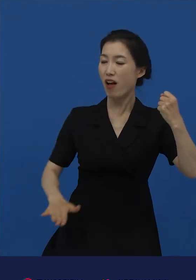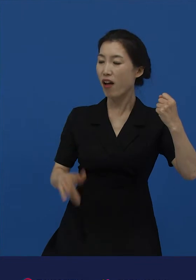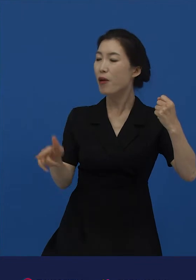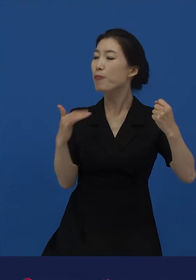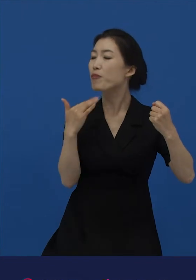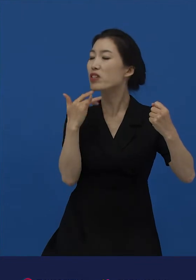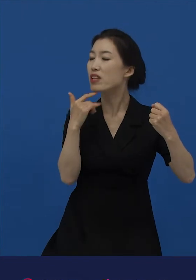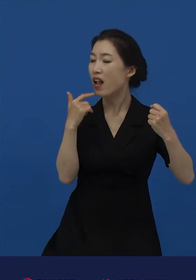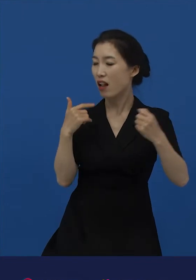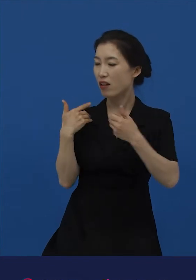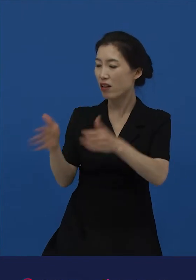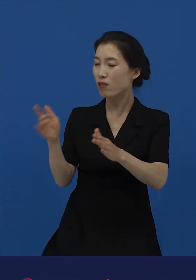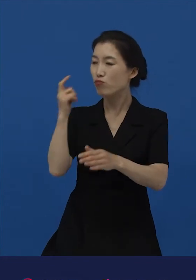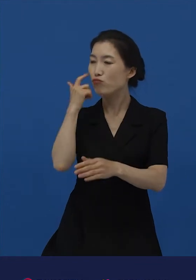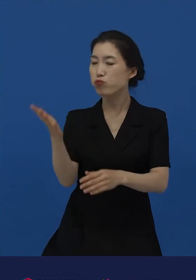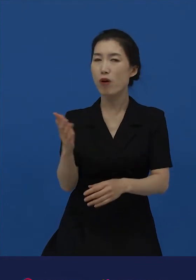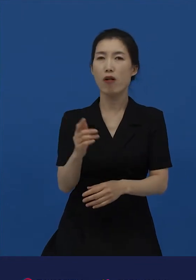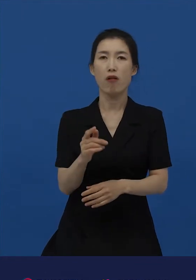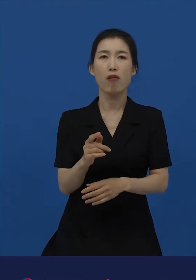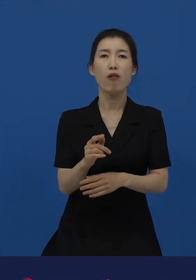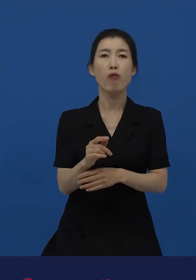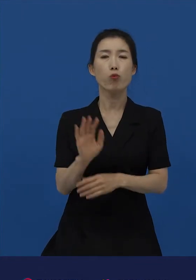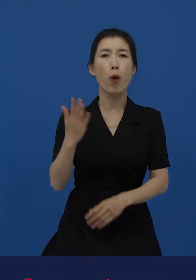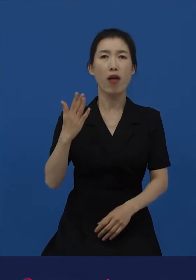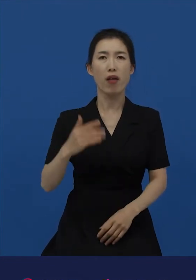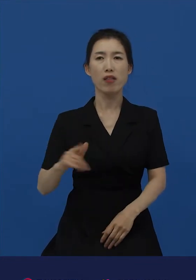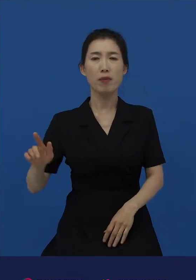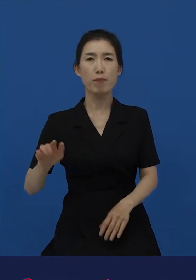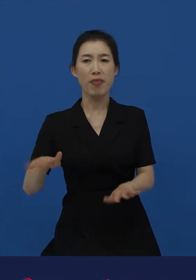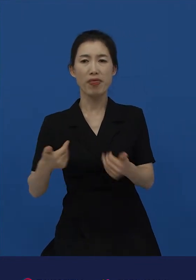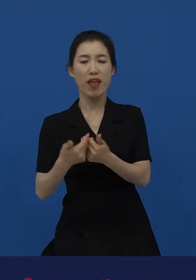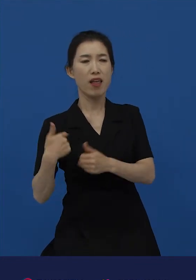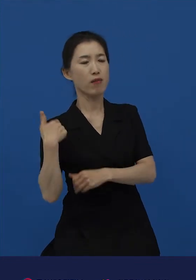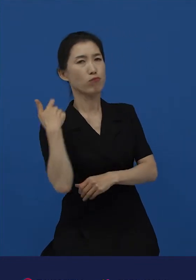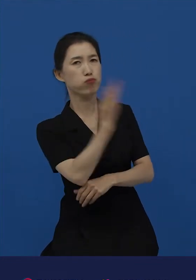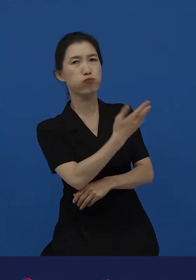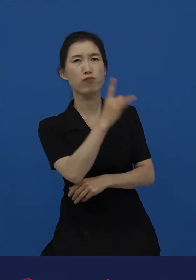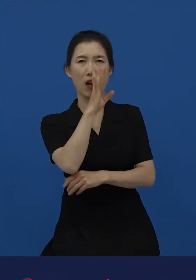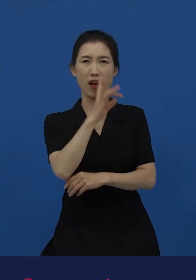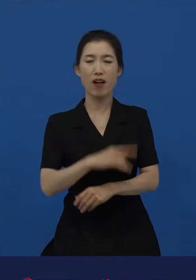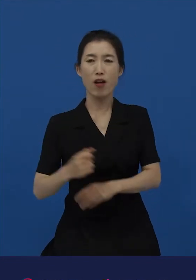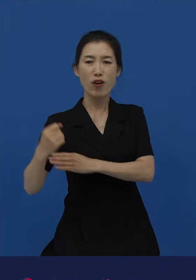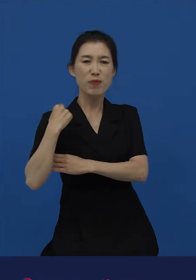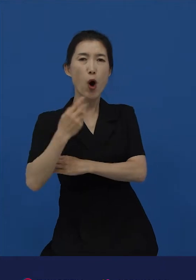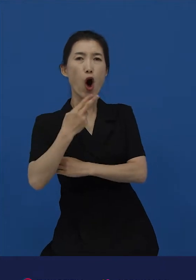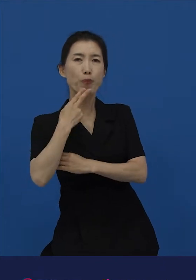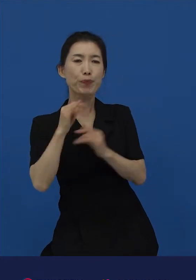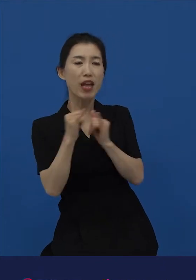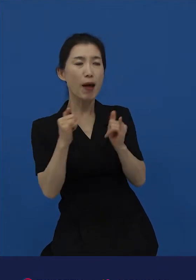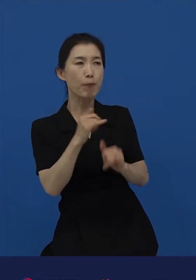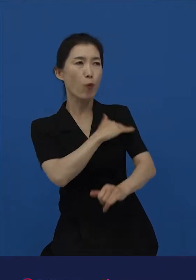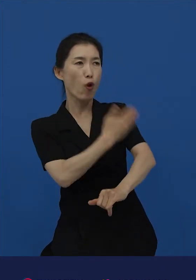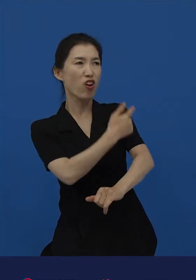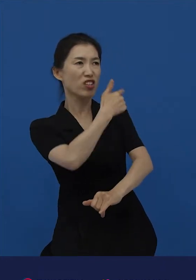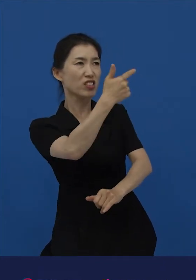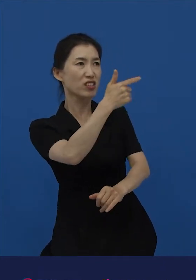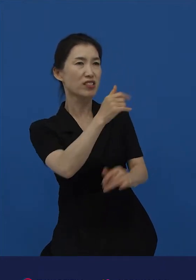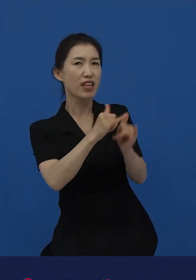것이 일방적으로 허용되는 그런 경향이 있습니다. 권력이 적은 쪽이 권력이 많은 쪽에 나이를